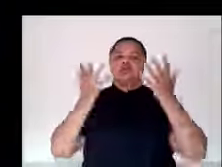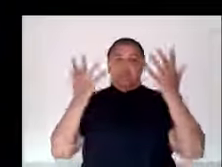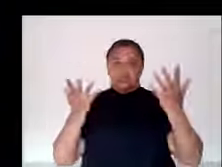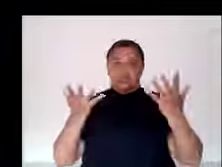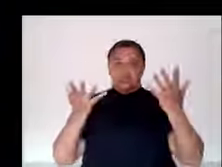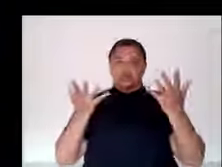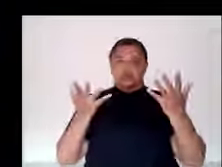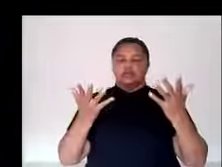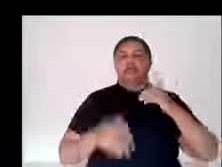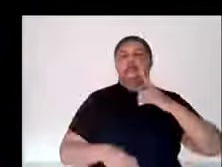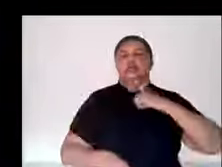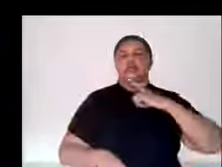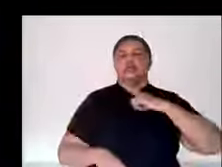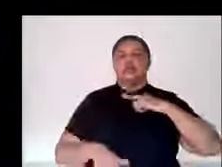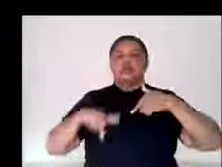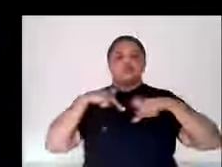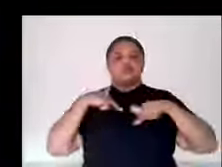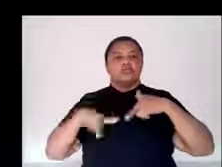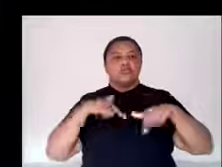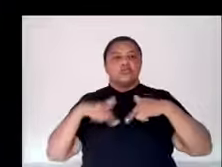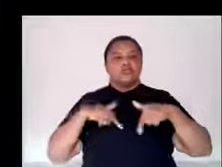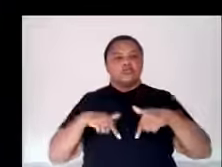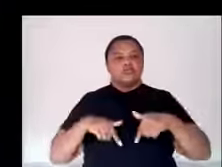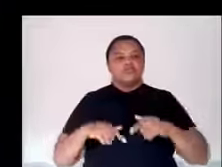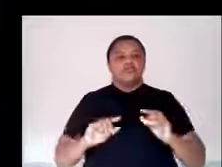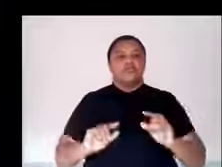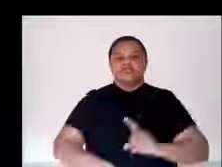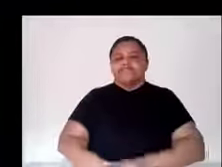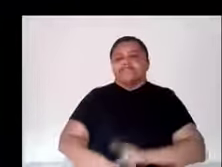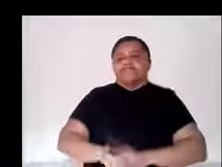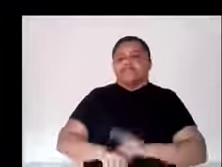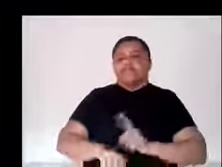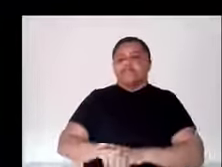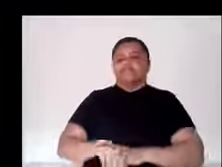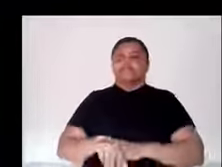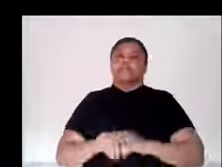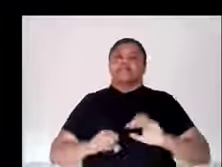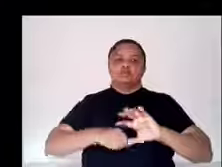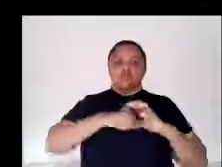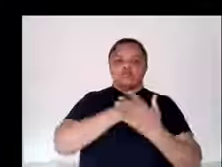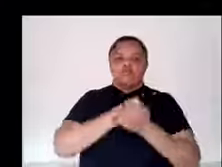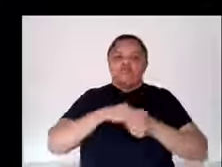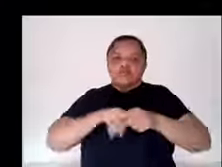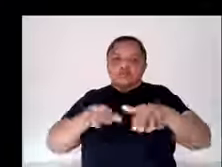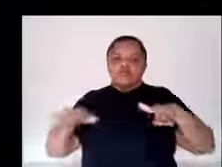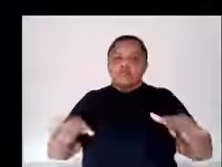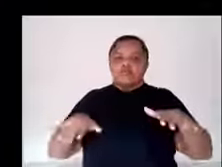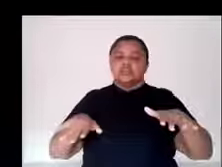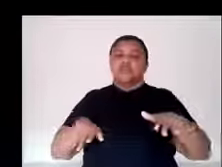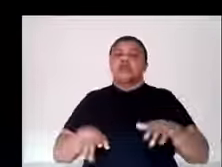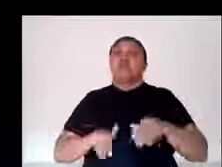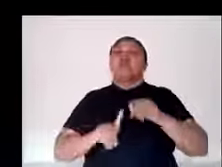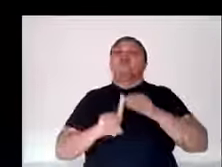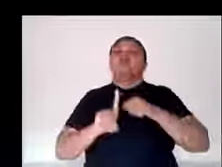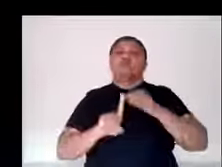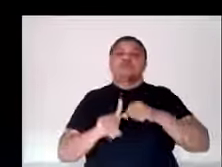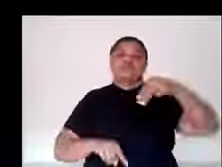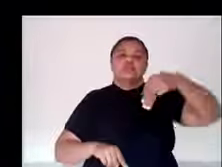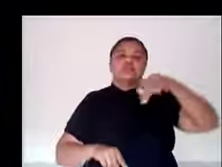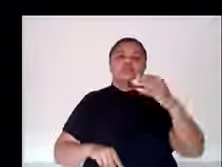no sentido de melhorar de alguma forma as condições de trabalho do pessoal do